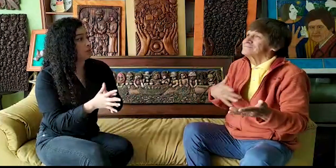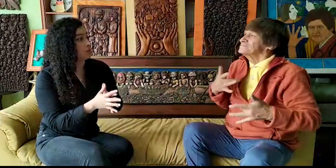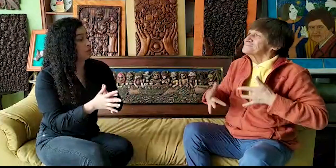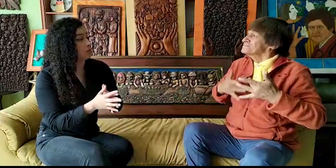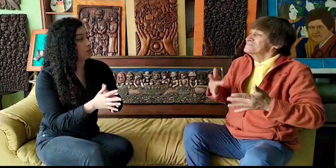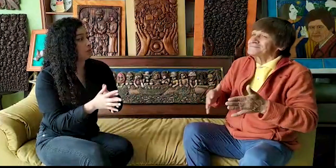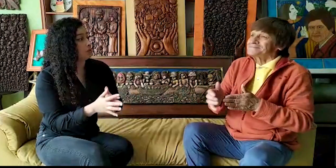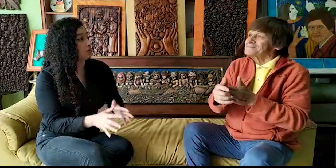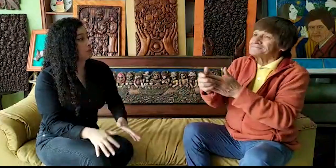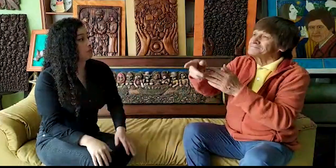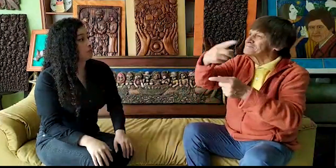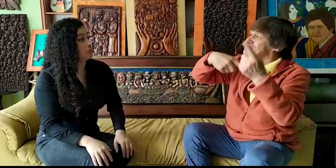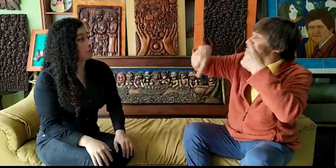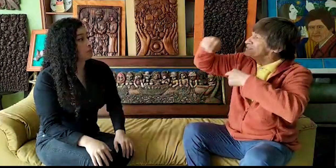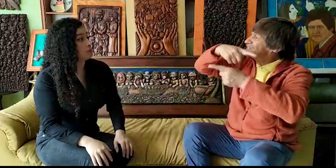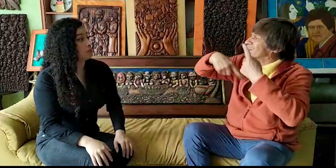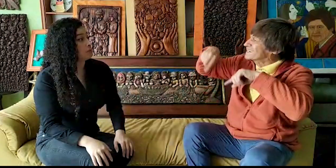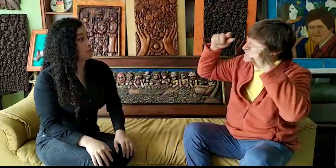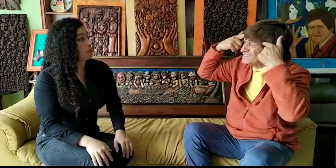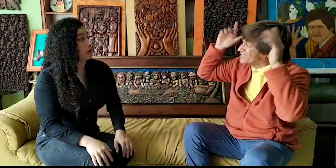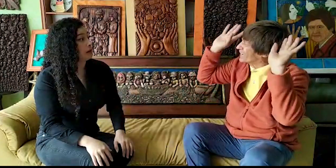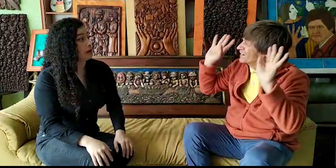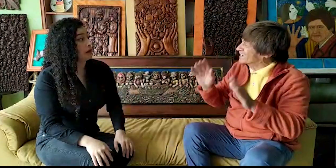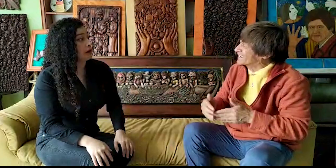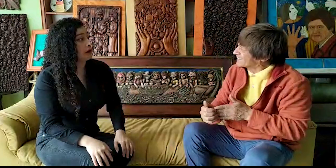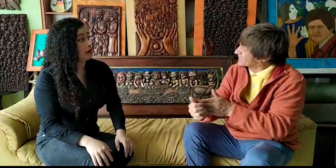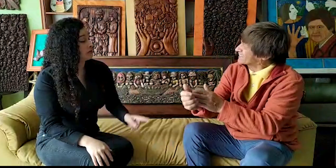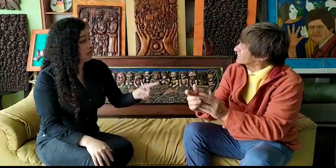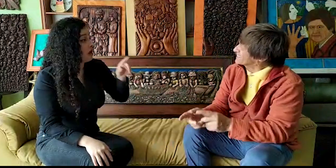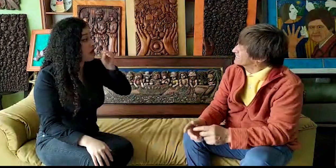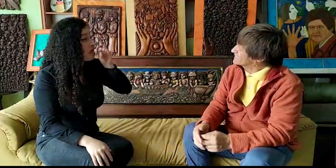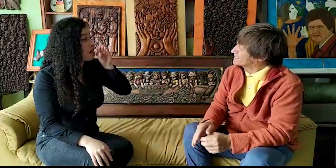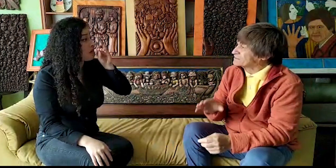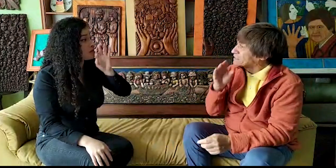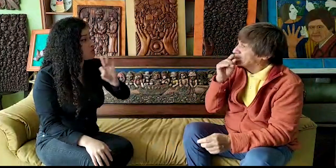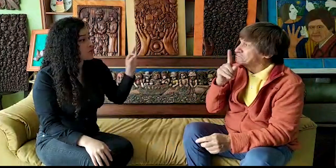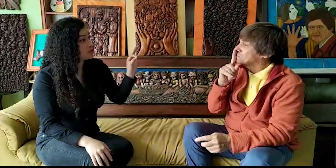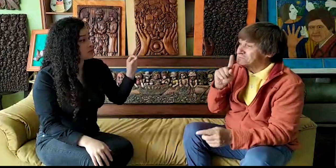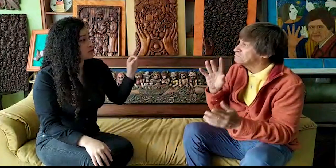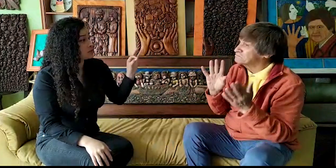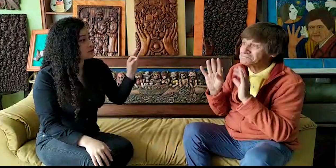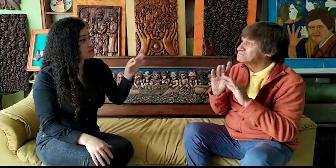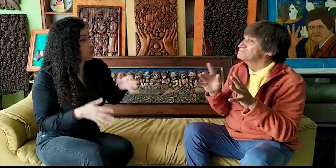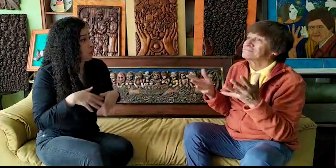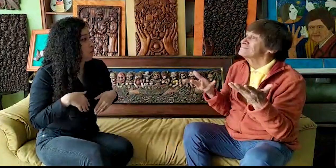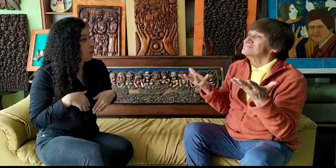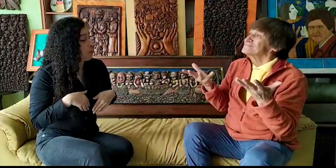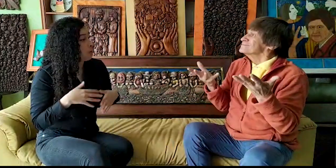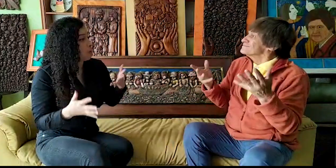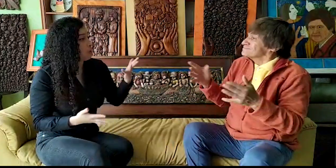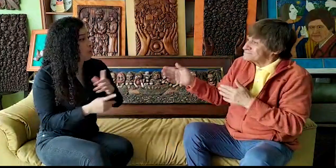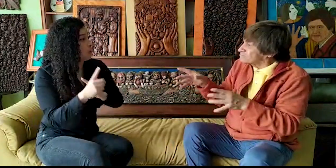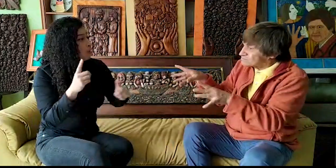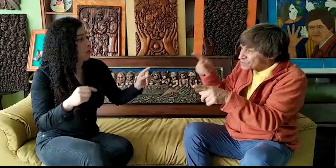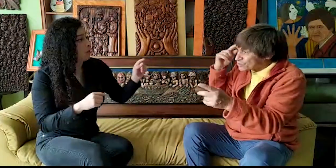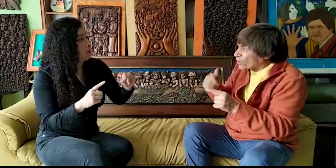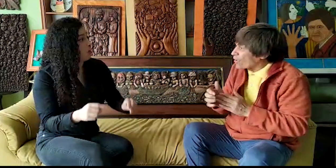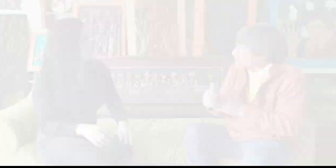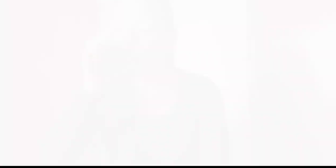proceso muy natural, simplemente iba y salía, simplemente sin comunicarme en realidad con nadie. ¿ Sí, sí,